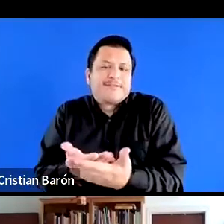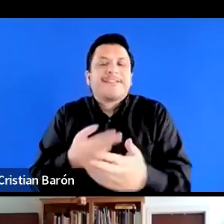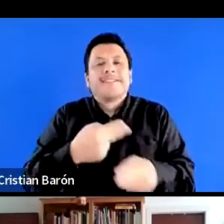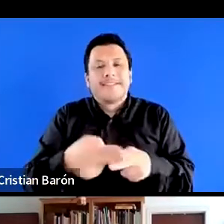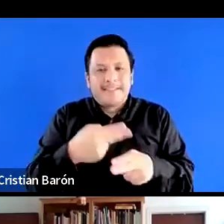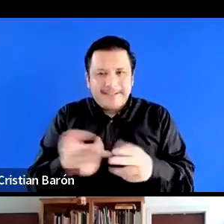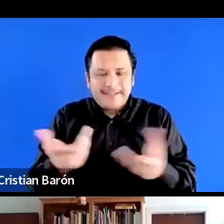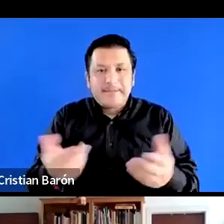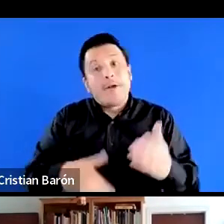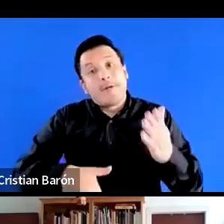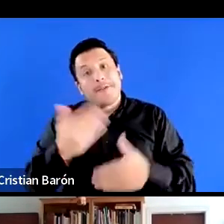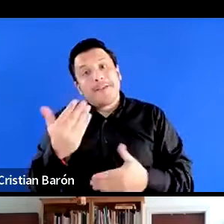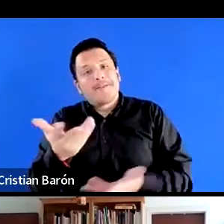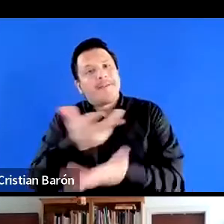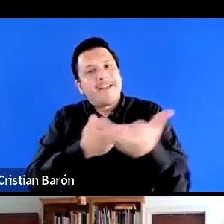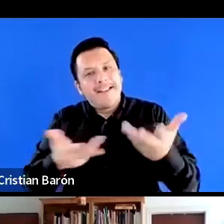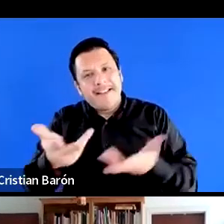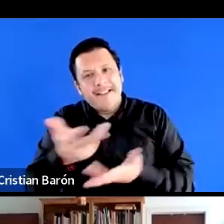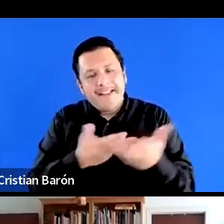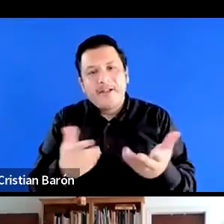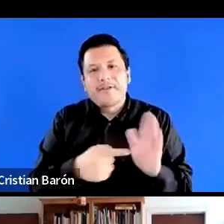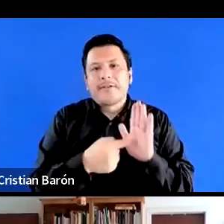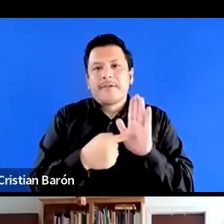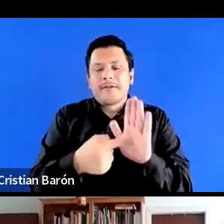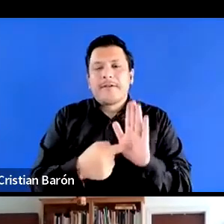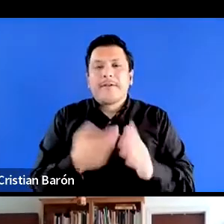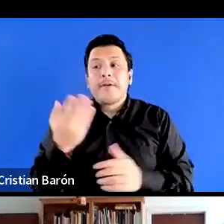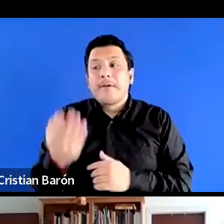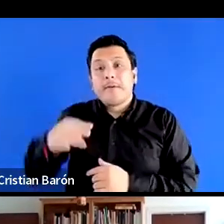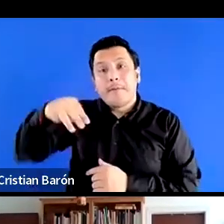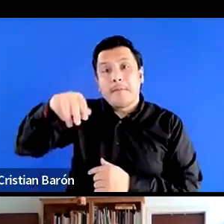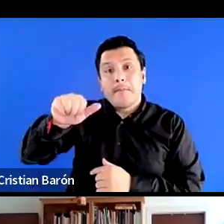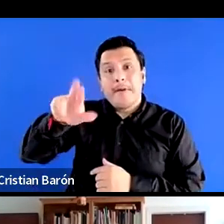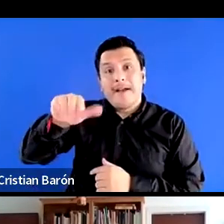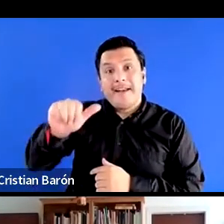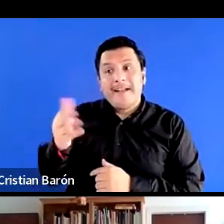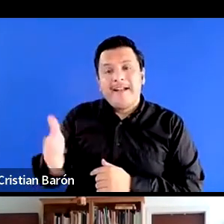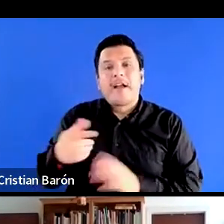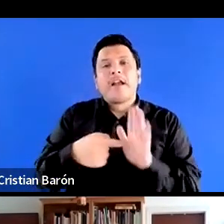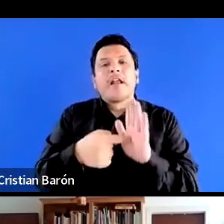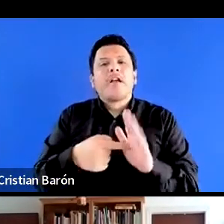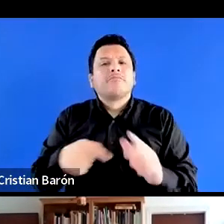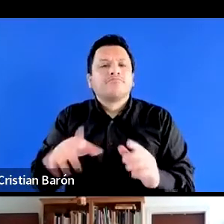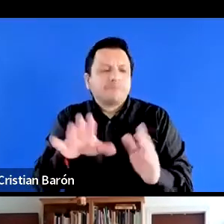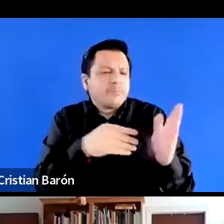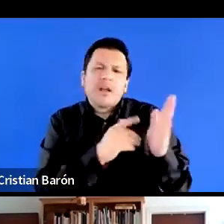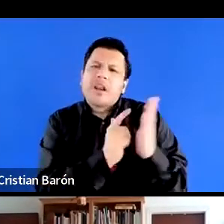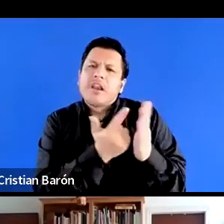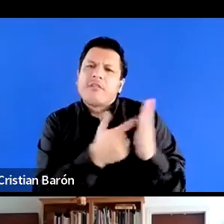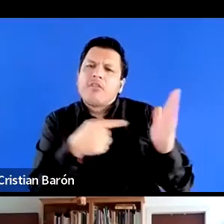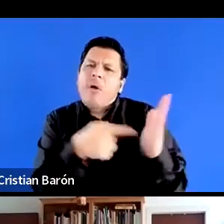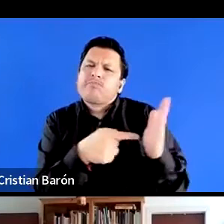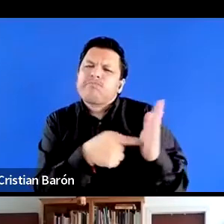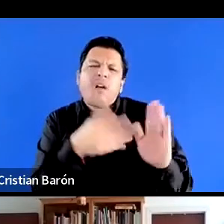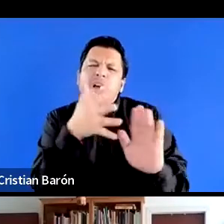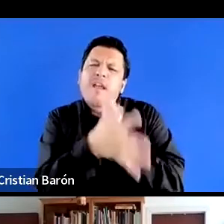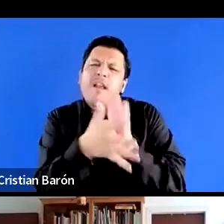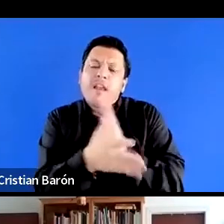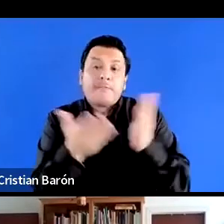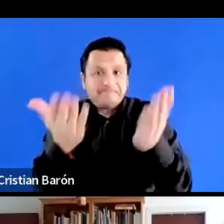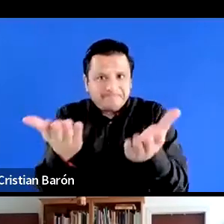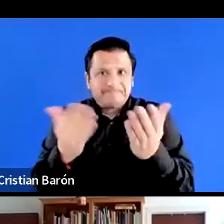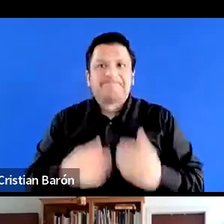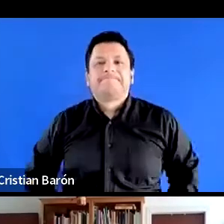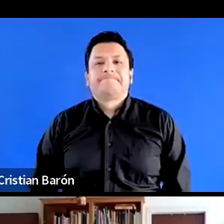entonces nuestra conversación con una presentación de Mara en relación con el contenido de su libro. Entonces, Mara, te escuchamos.